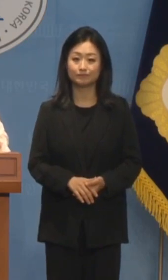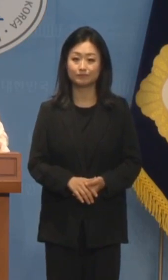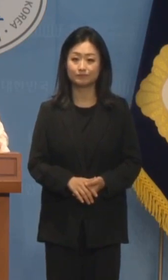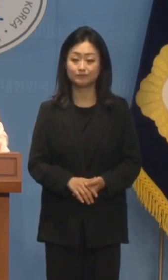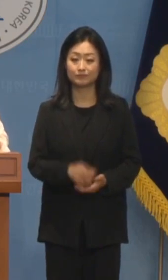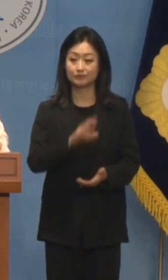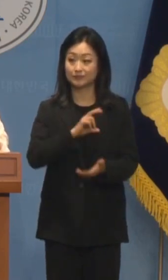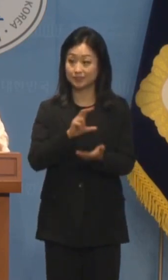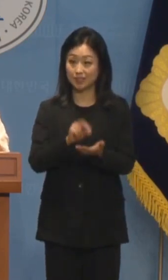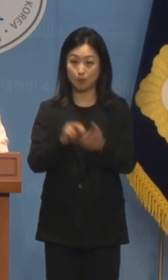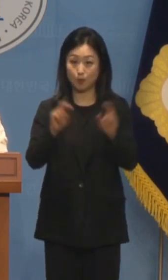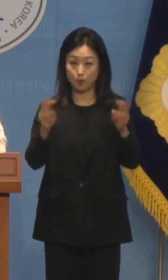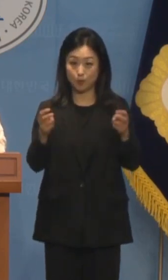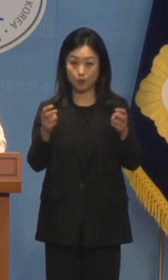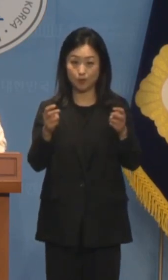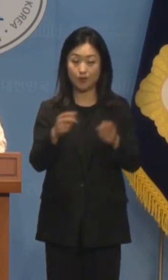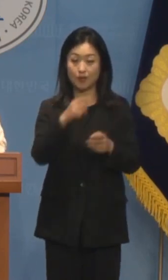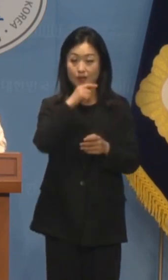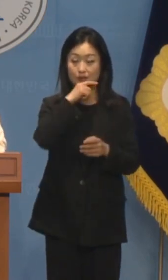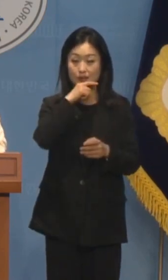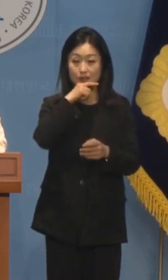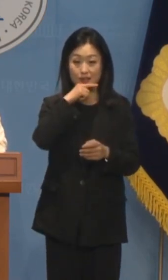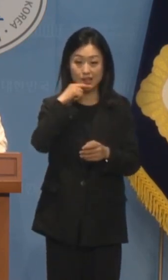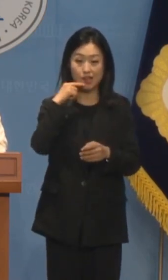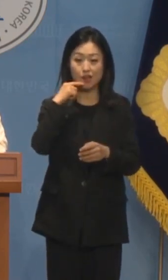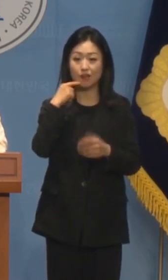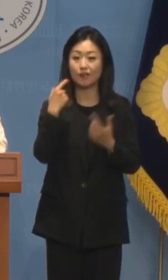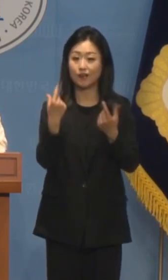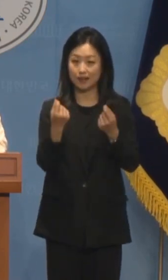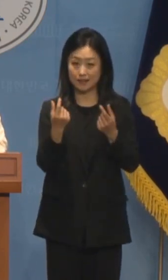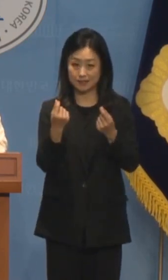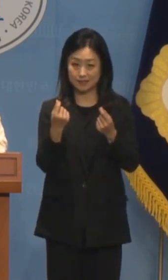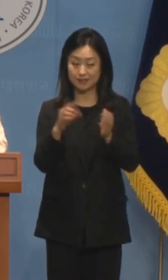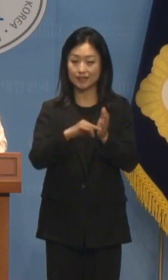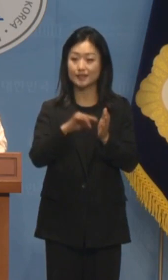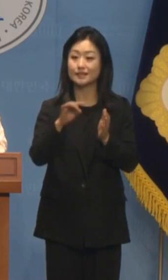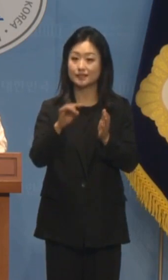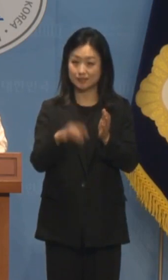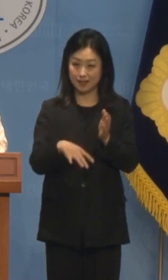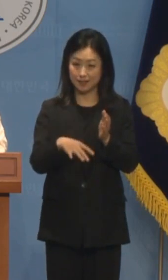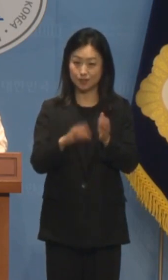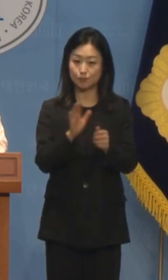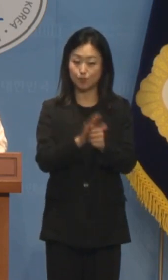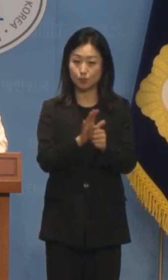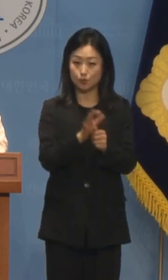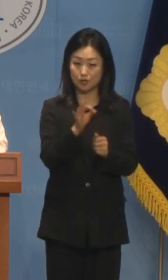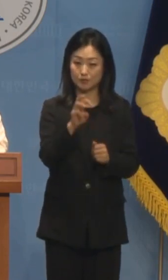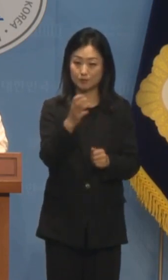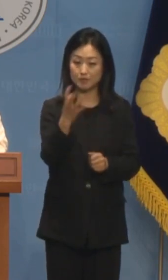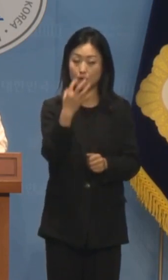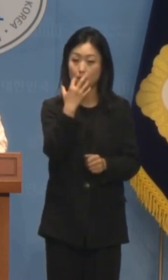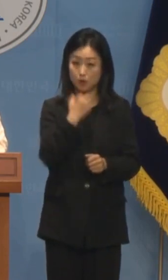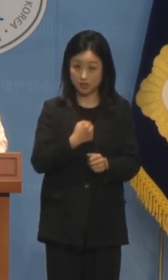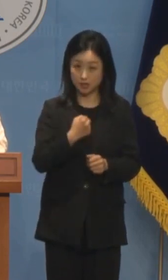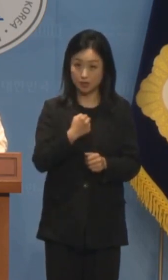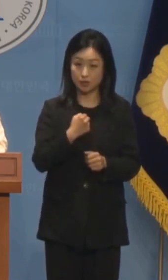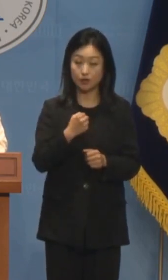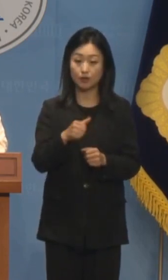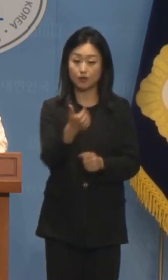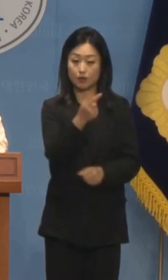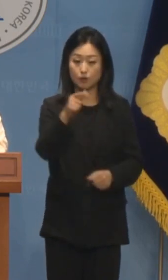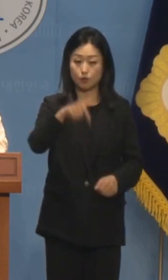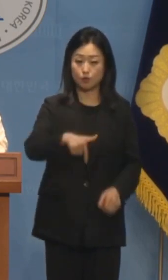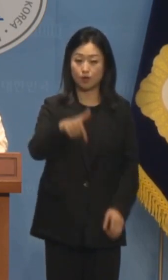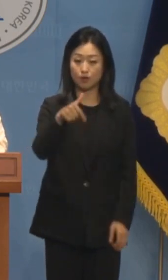제목은 혈세인 선거보전금 30억 먹티하고 또 출마하는 광로현